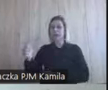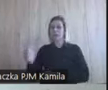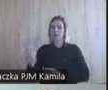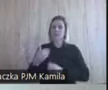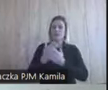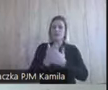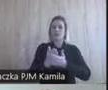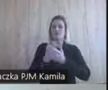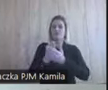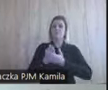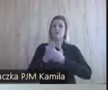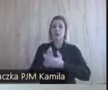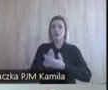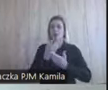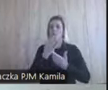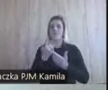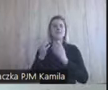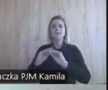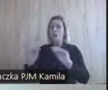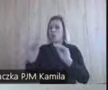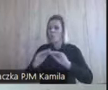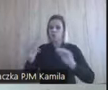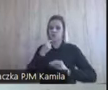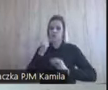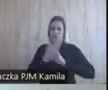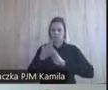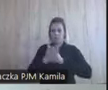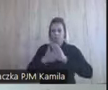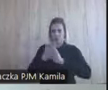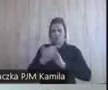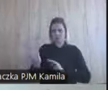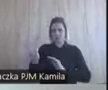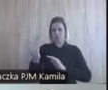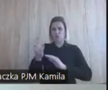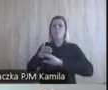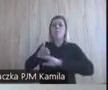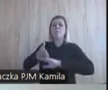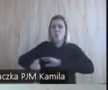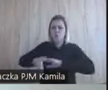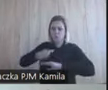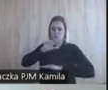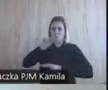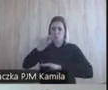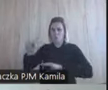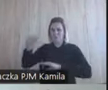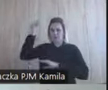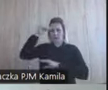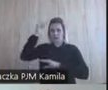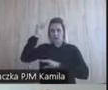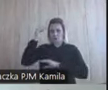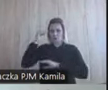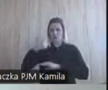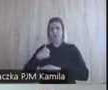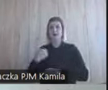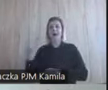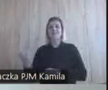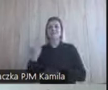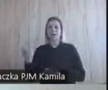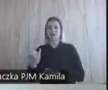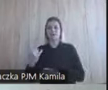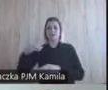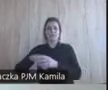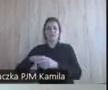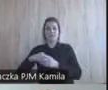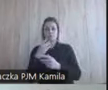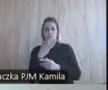Ty, którzy mówią, żeby nie uczyć dziecka języka migowego, bo opóźni mowę i tak dalej. To zawsze przestrzegam, że jeżeli